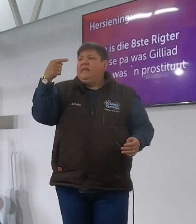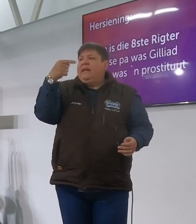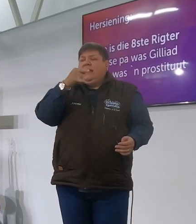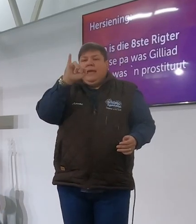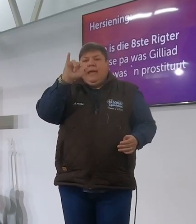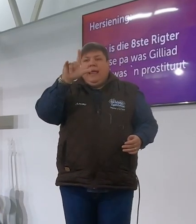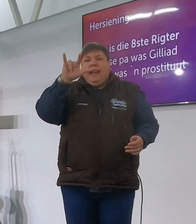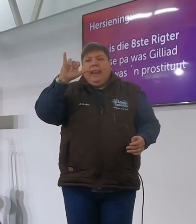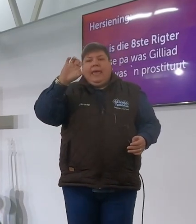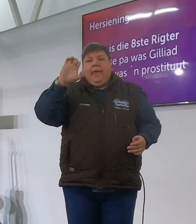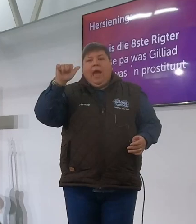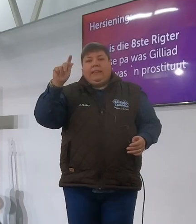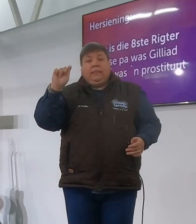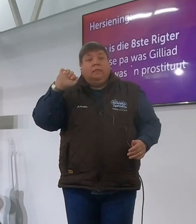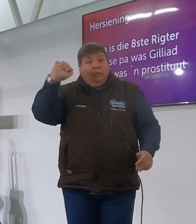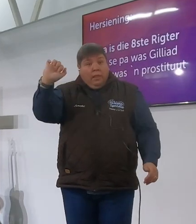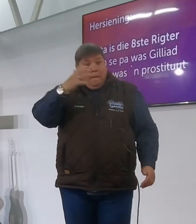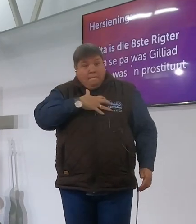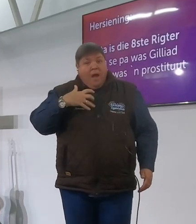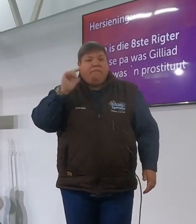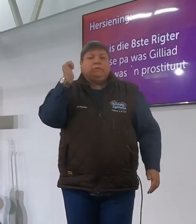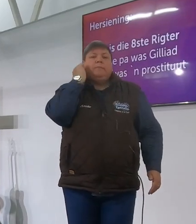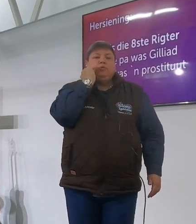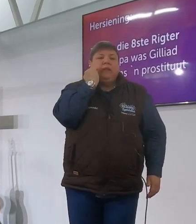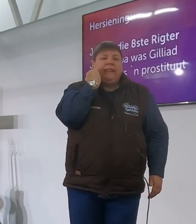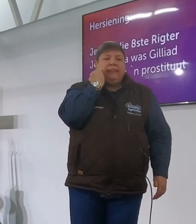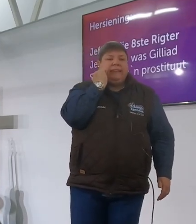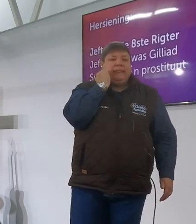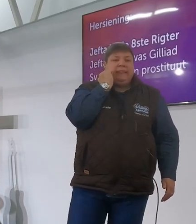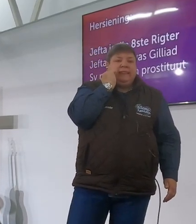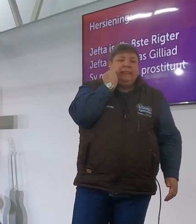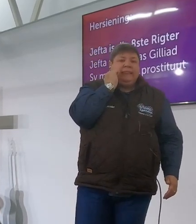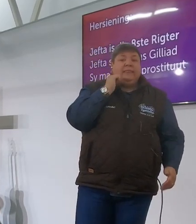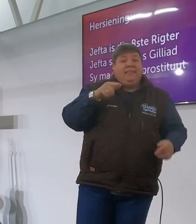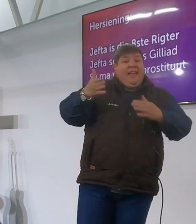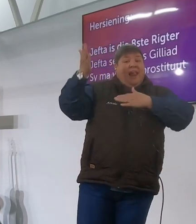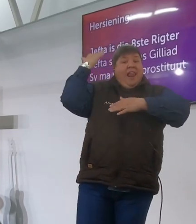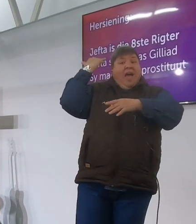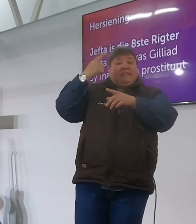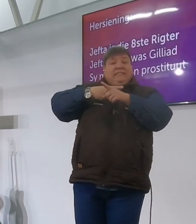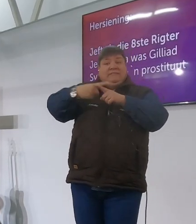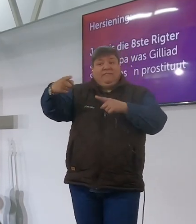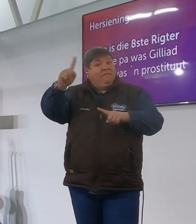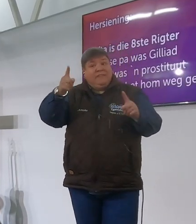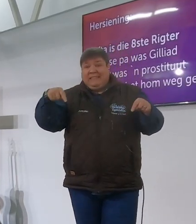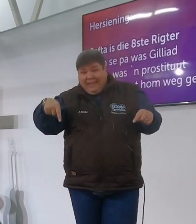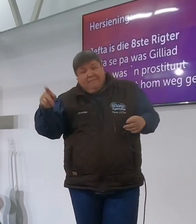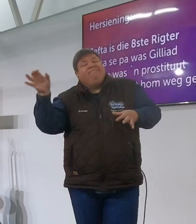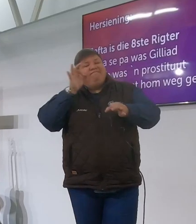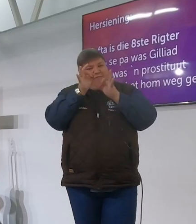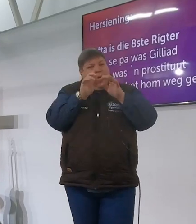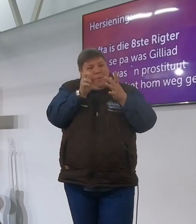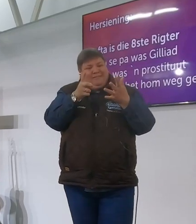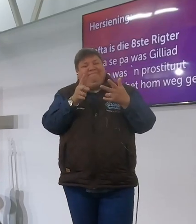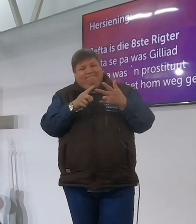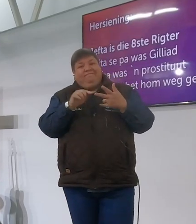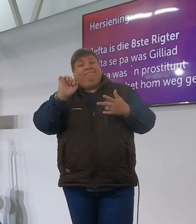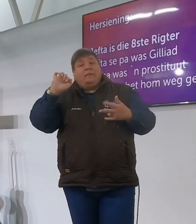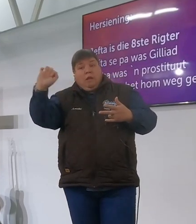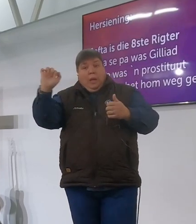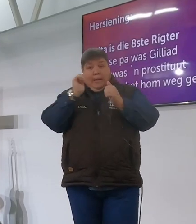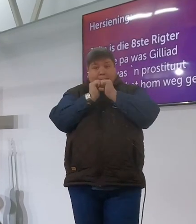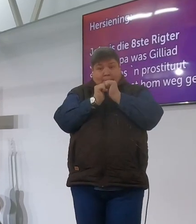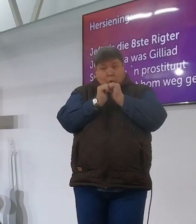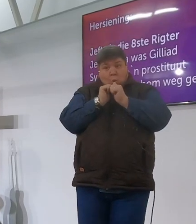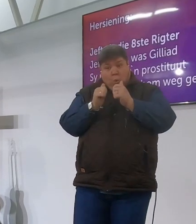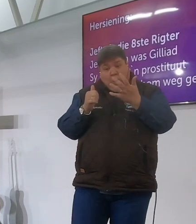en sy ma was een prostiteet. En dit was die groot ding van laatste week. Dit was die groot story van laatste week die van jylle were het omdouw. en hoe het gebeur het dat sy broers het